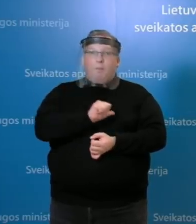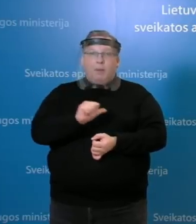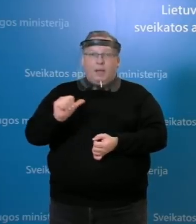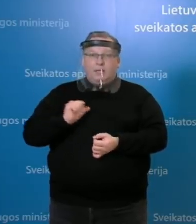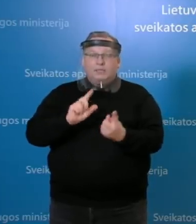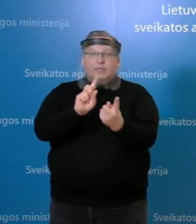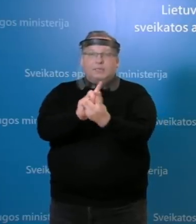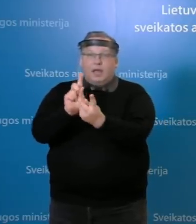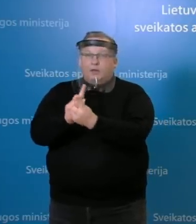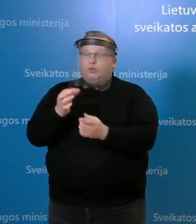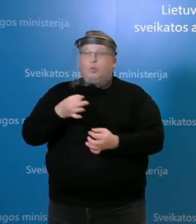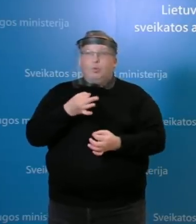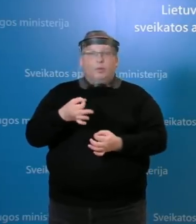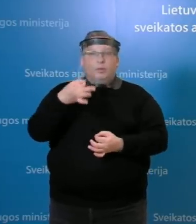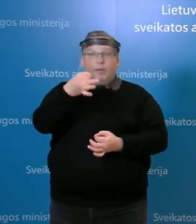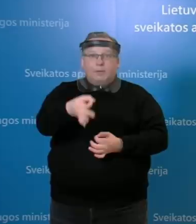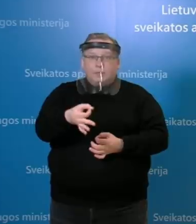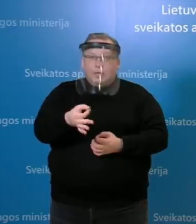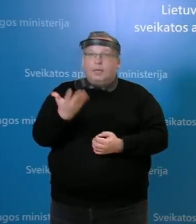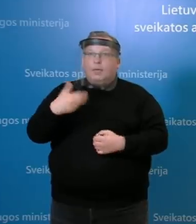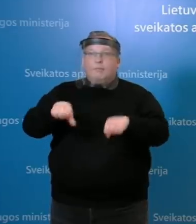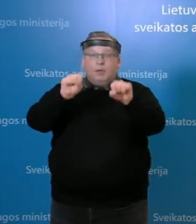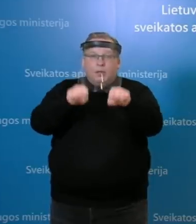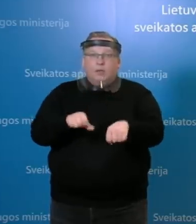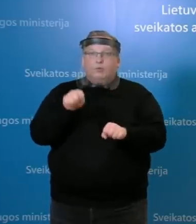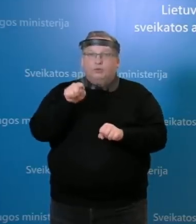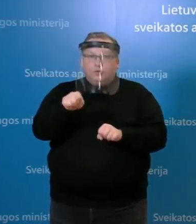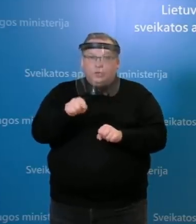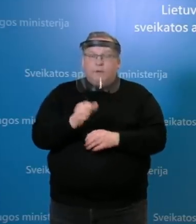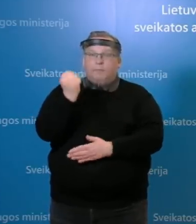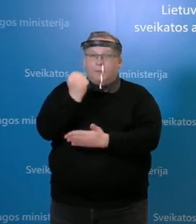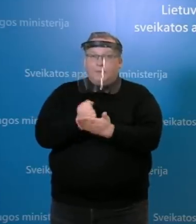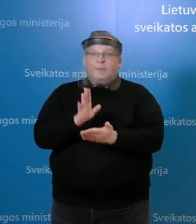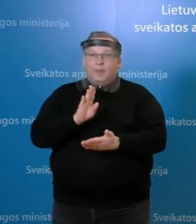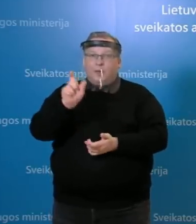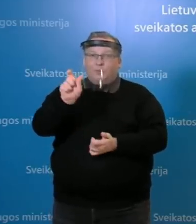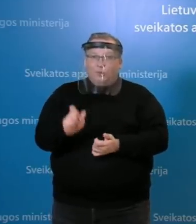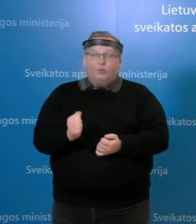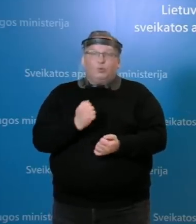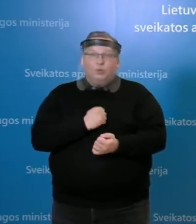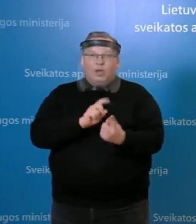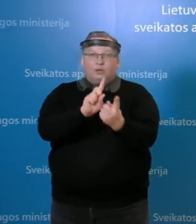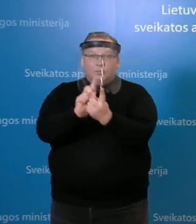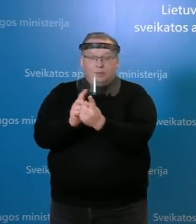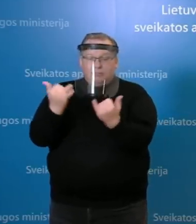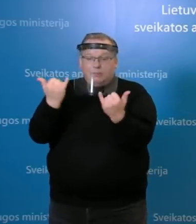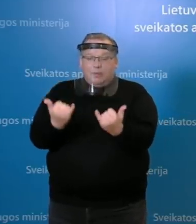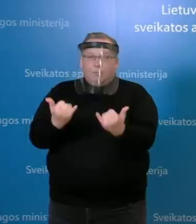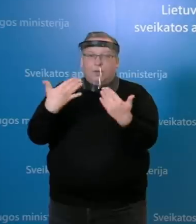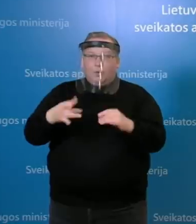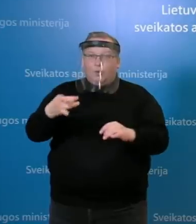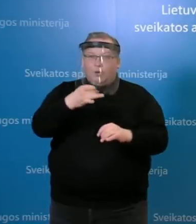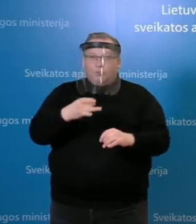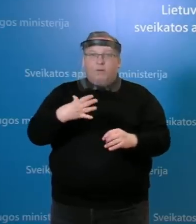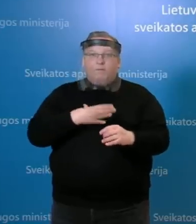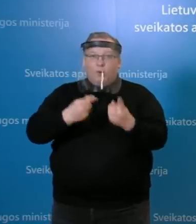sąlyčio. Jūs nepaminėjot, kiek galėjo šitą darbuotoją turėti sąlyčio dabar jau su Respublikinės